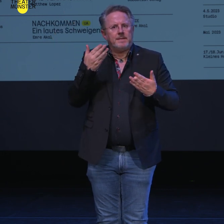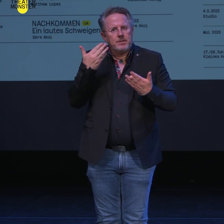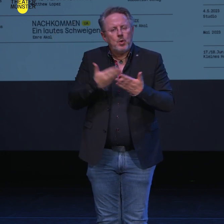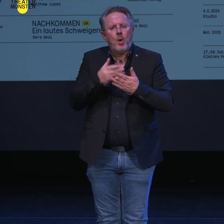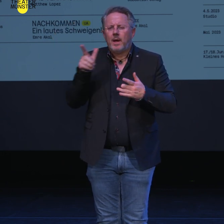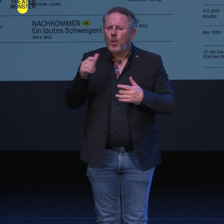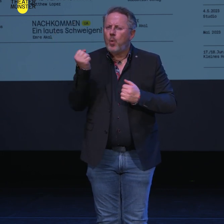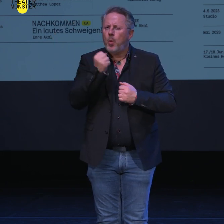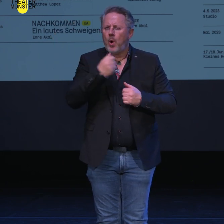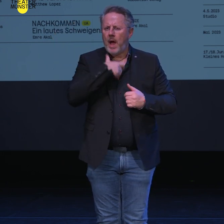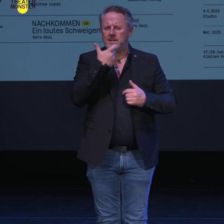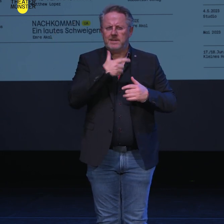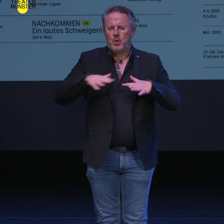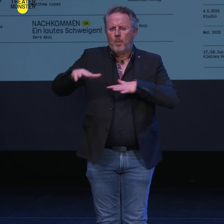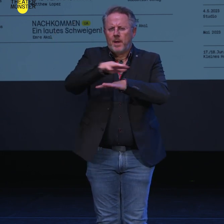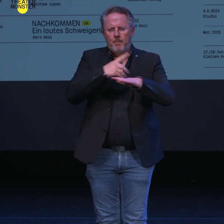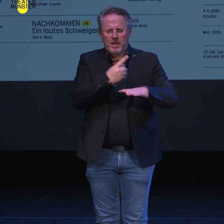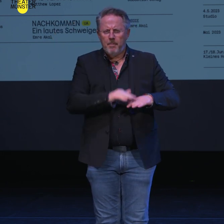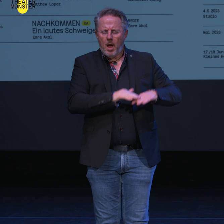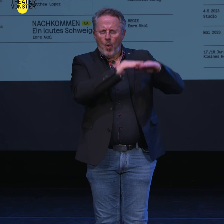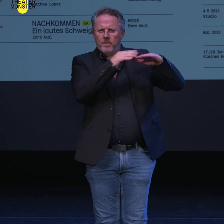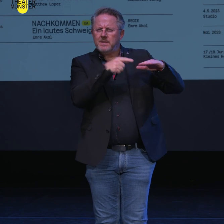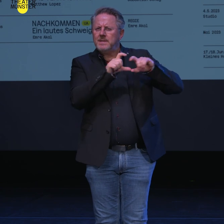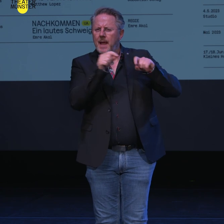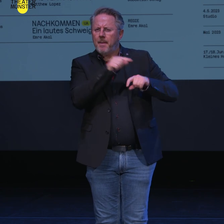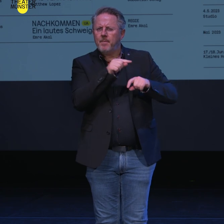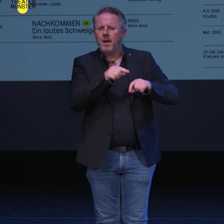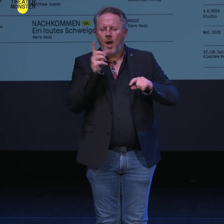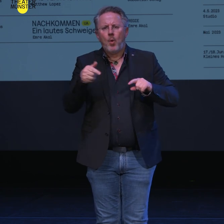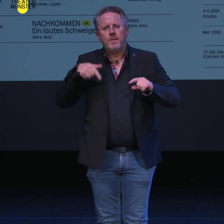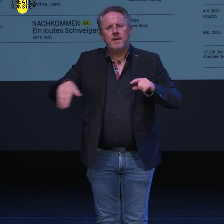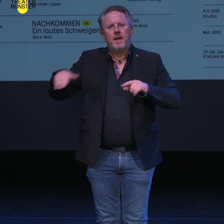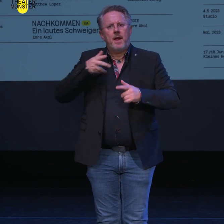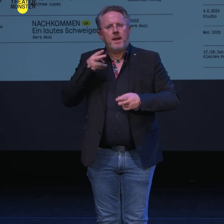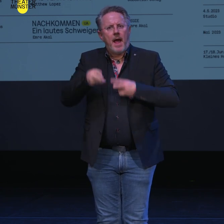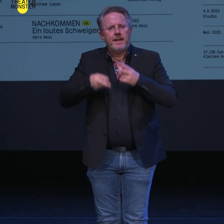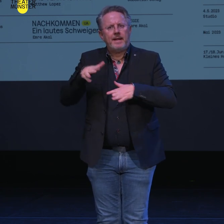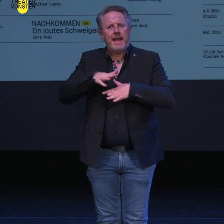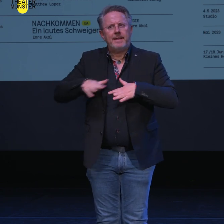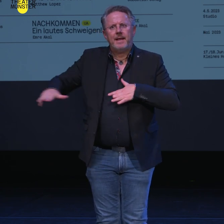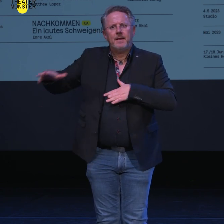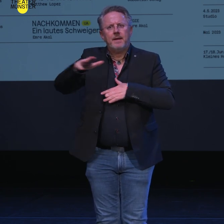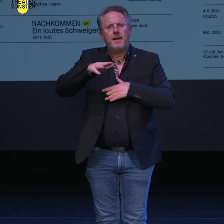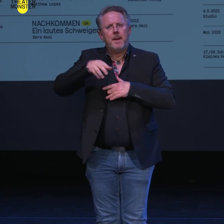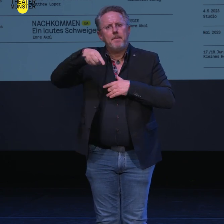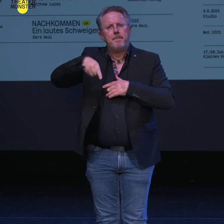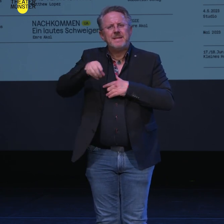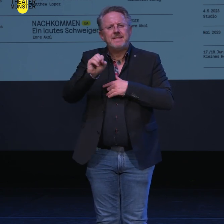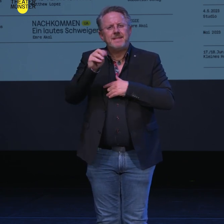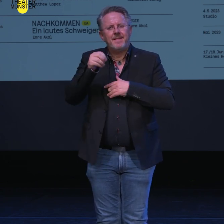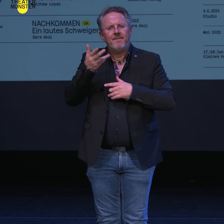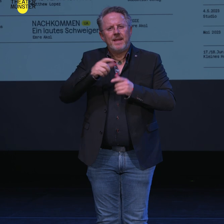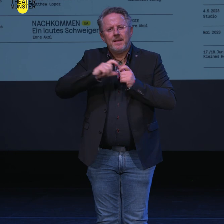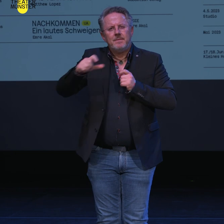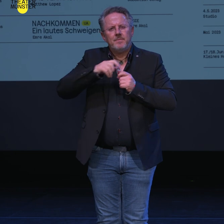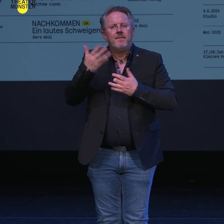rassistischer Umgebung und die auf den Leichtathletik Pisten im Stadion, der Leichtathletik ihren Ort findet,